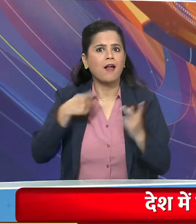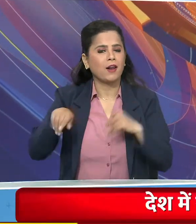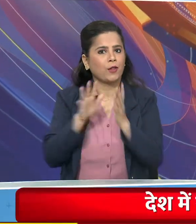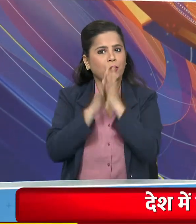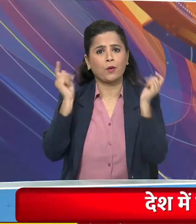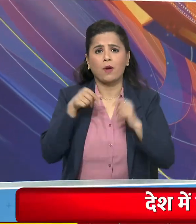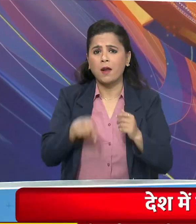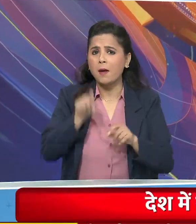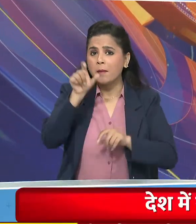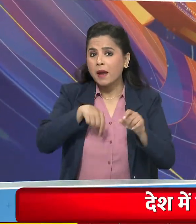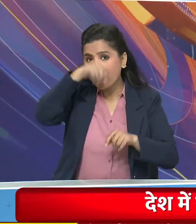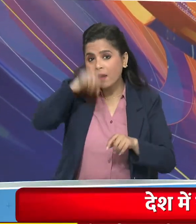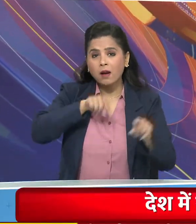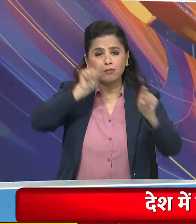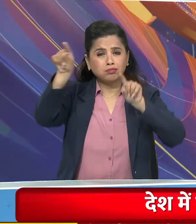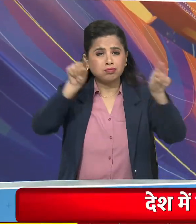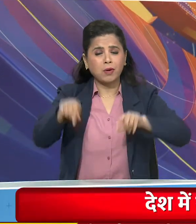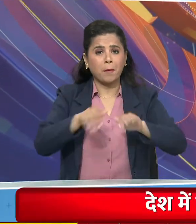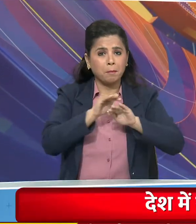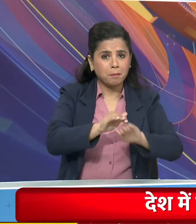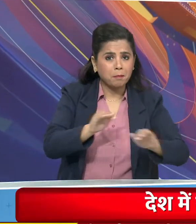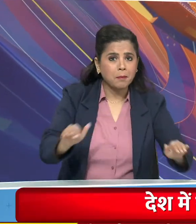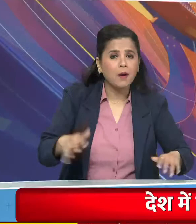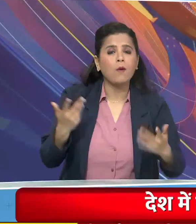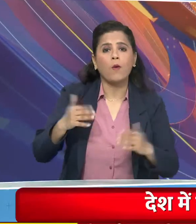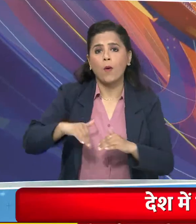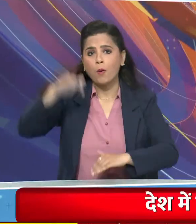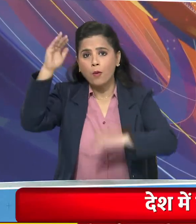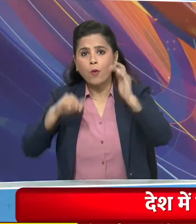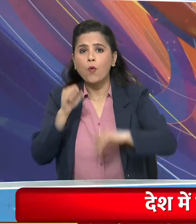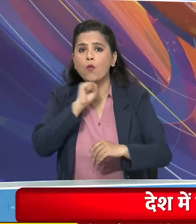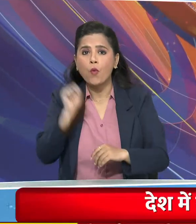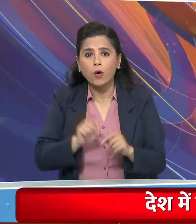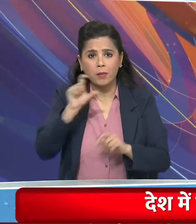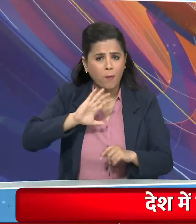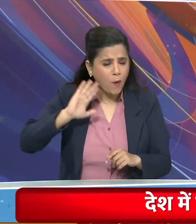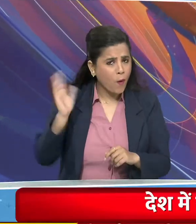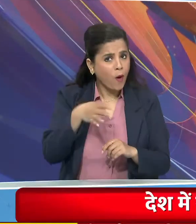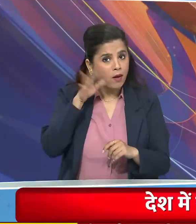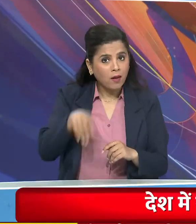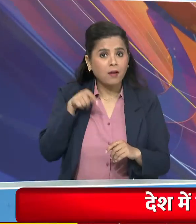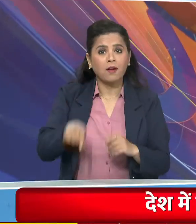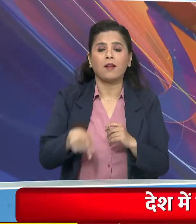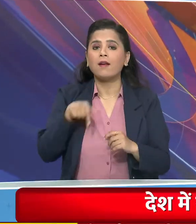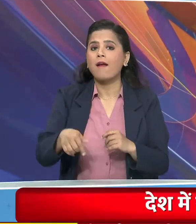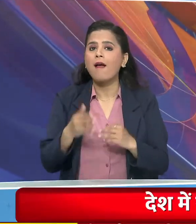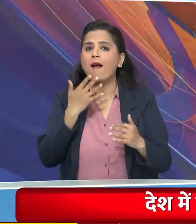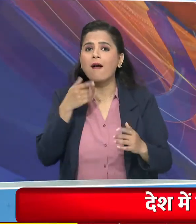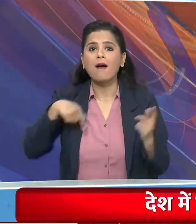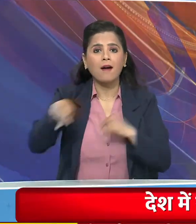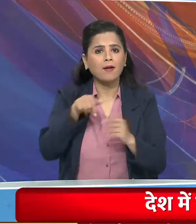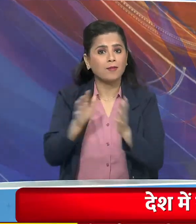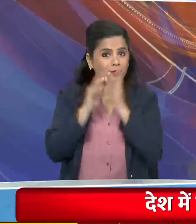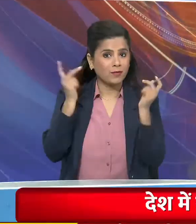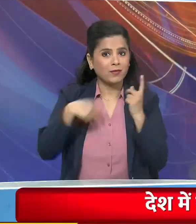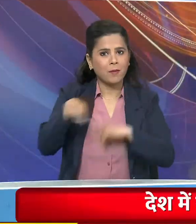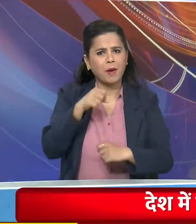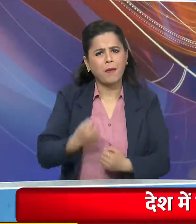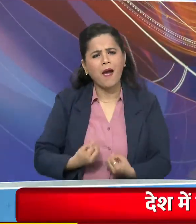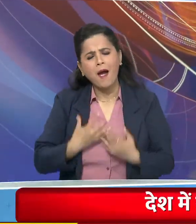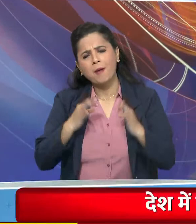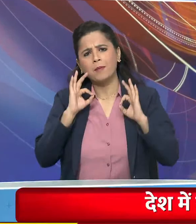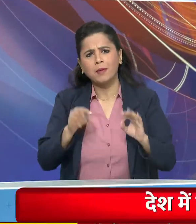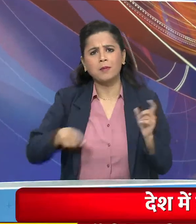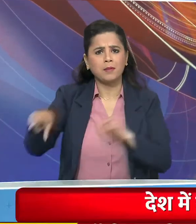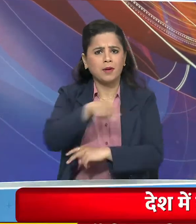देश के हर कोने में बच्चों से लेकर विज़्जन तक सभी ने इस ट्योहार को पूरे हर्शोंलास